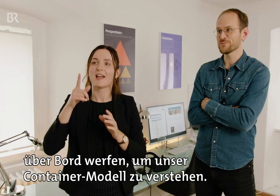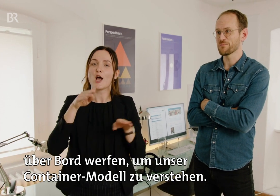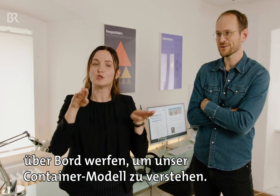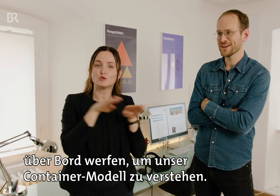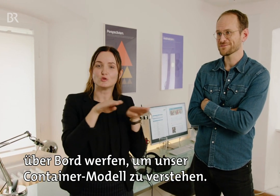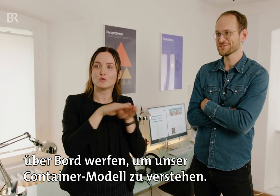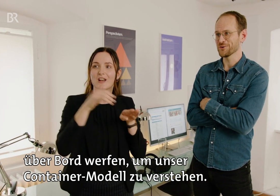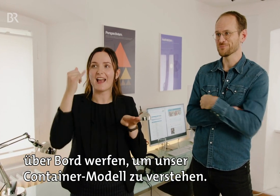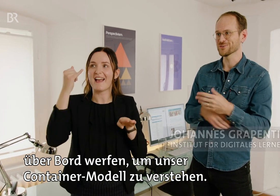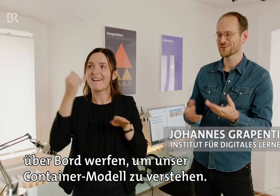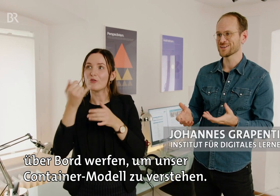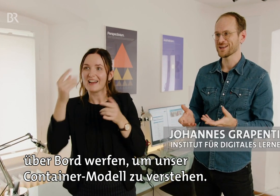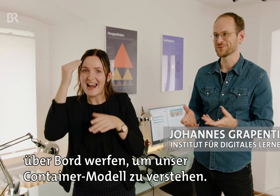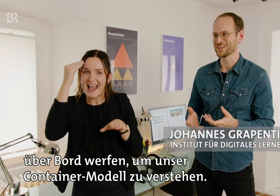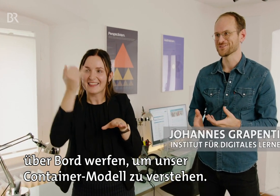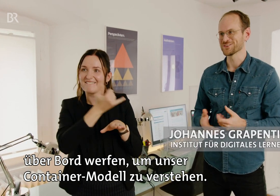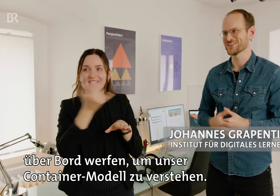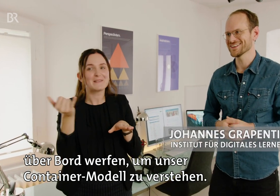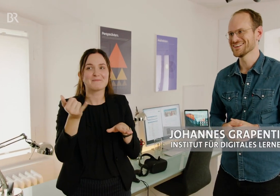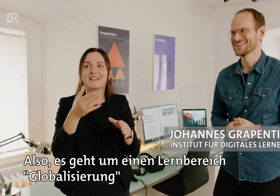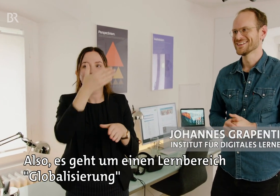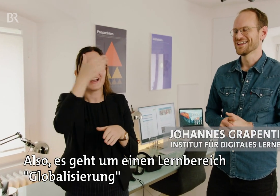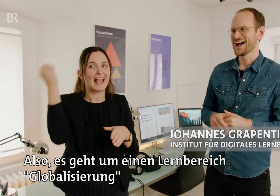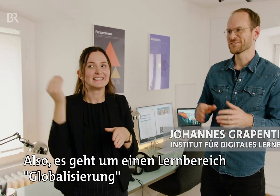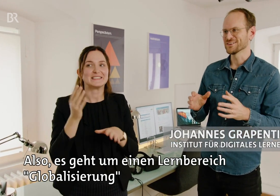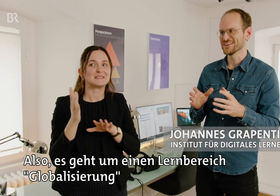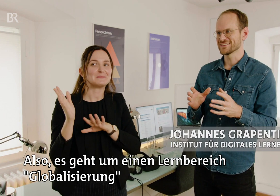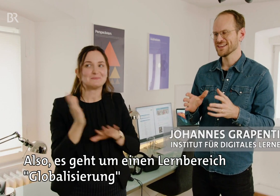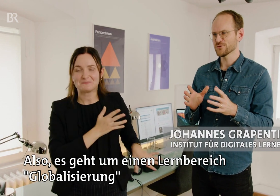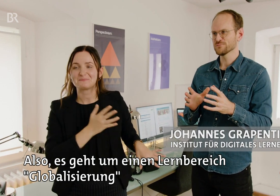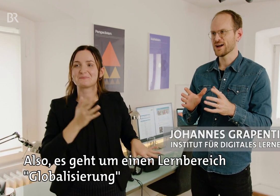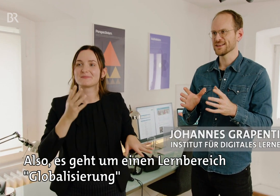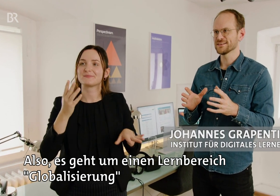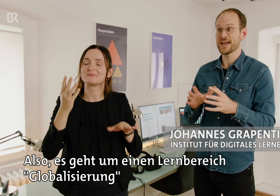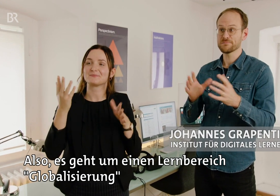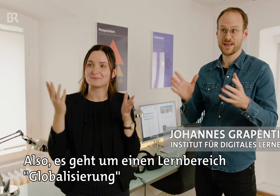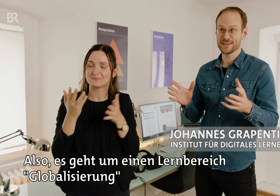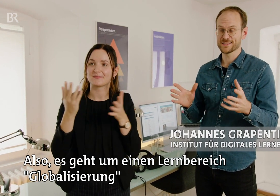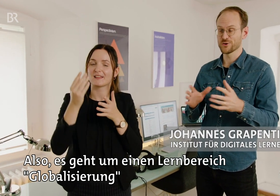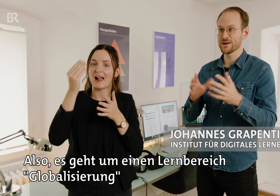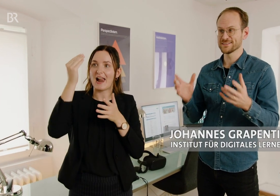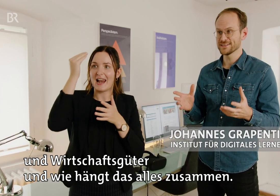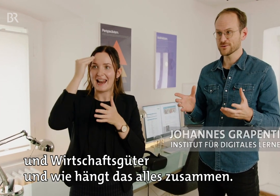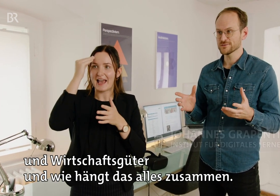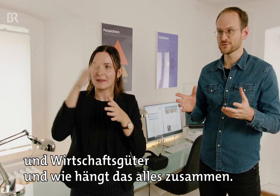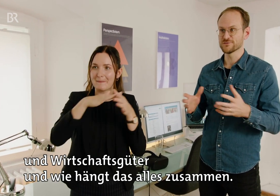über Bord werfen, um unser Containermodell zu verstehen. Also es geht um einen Lernbereich Globalisierung und